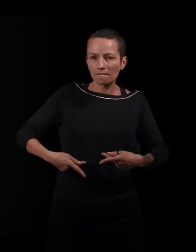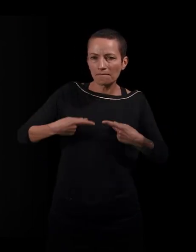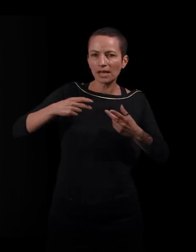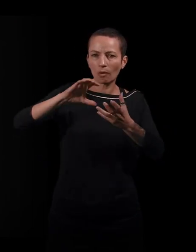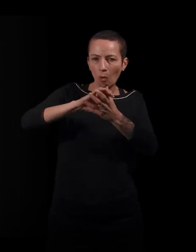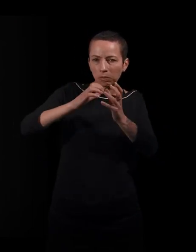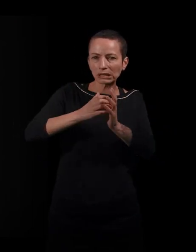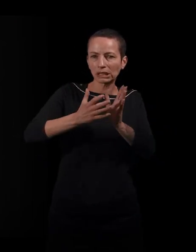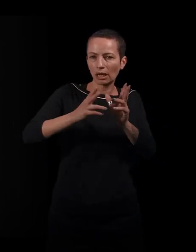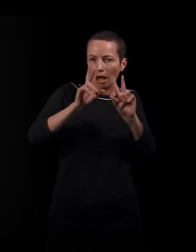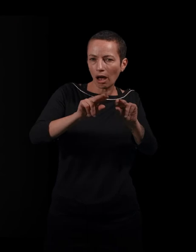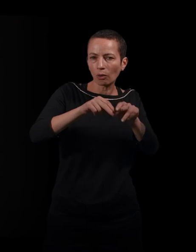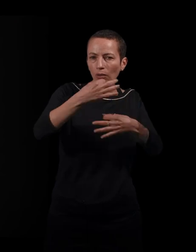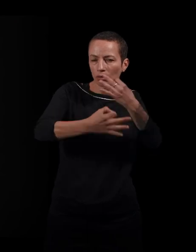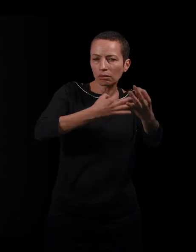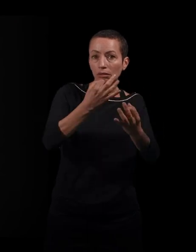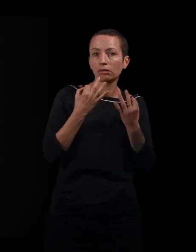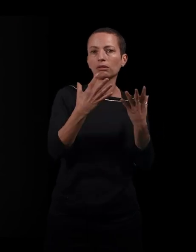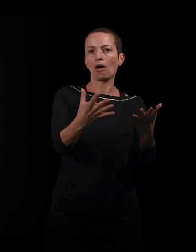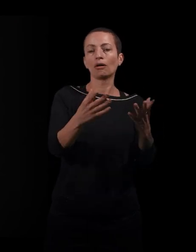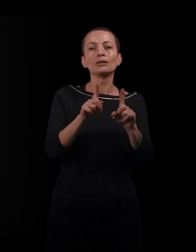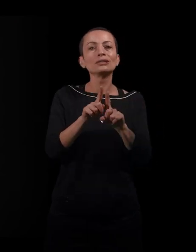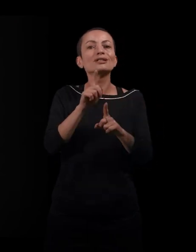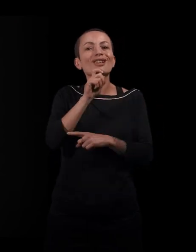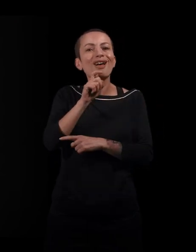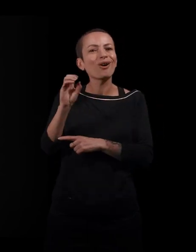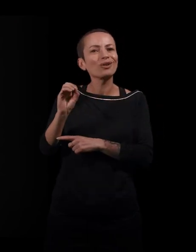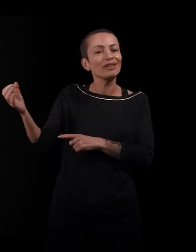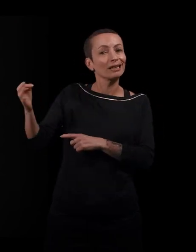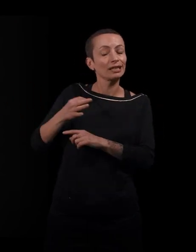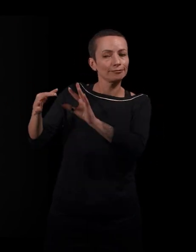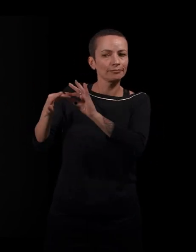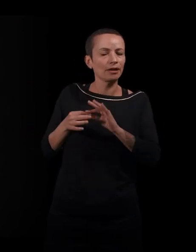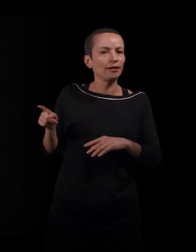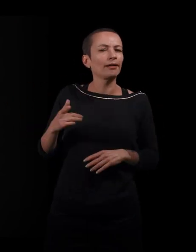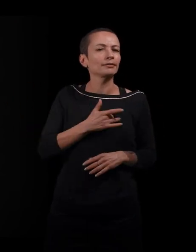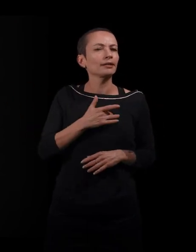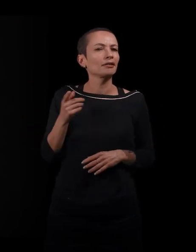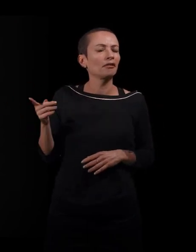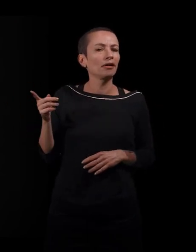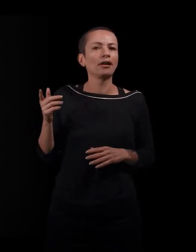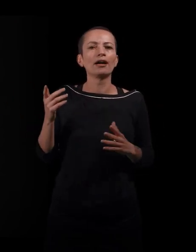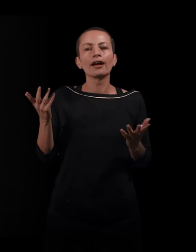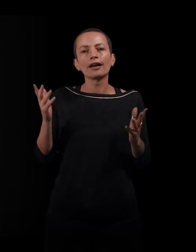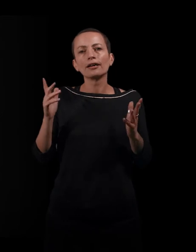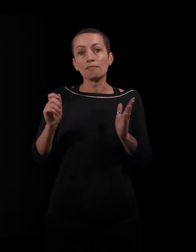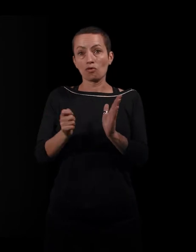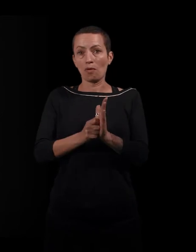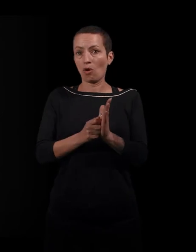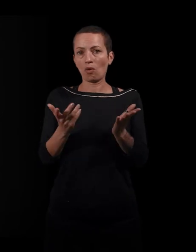Et juste pour rebondir sur ce que disait Olivia, parce que je trouve ça vraiment intéressant, c'est le moment de la décision de partir, fait, revenir